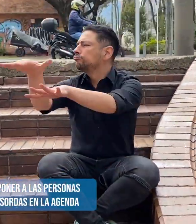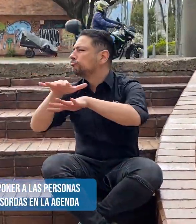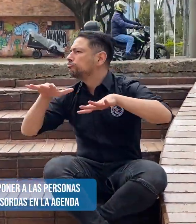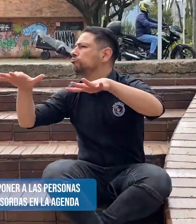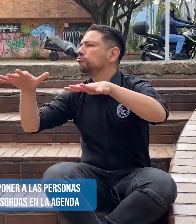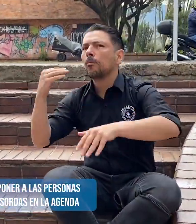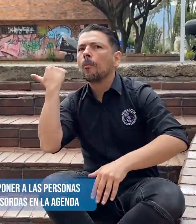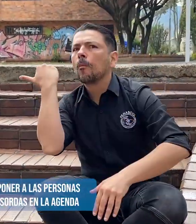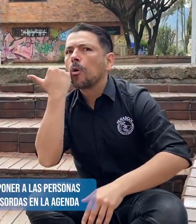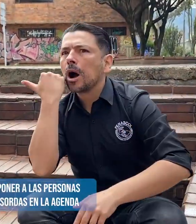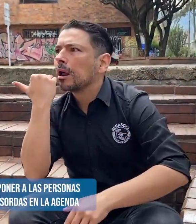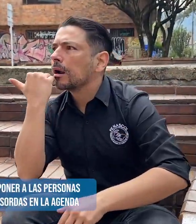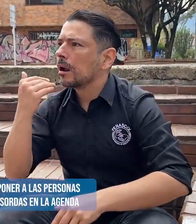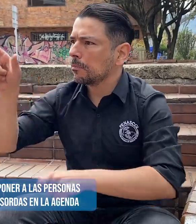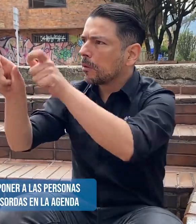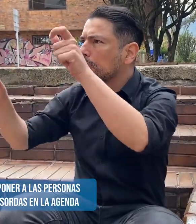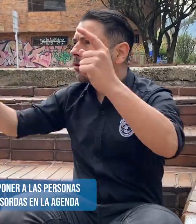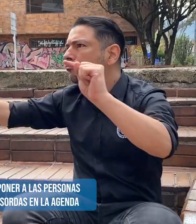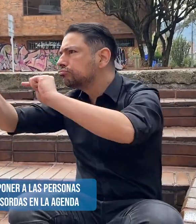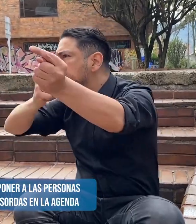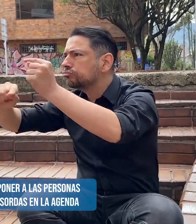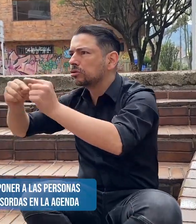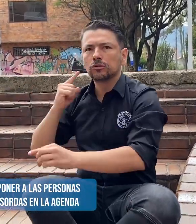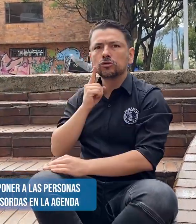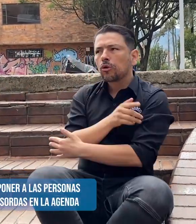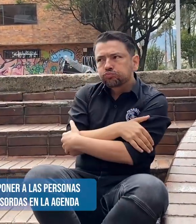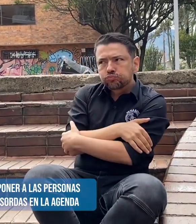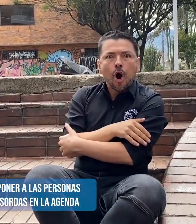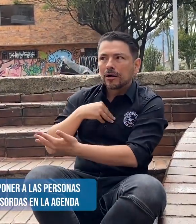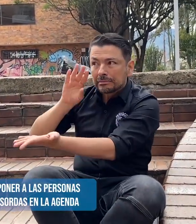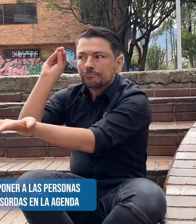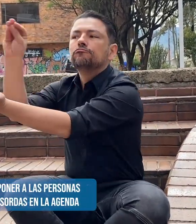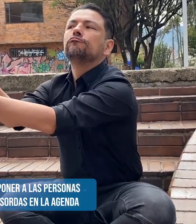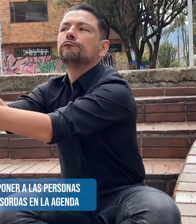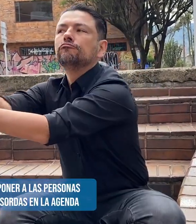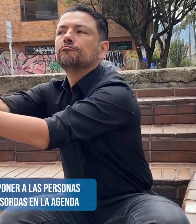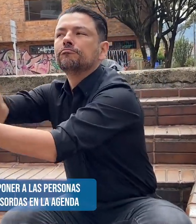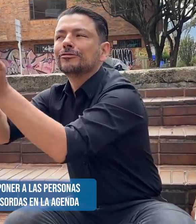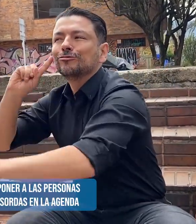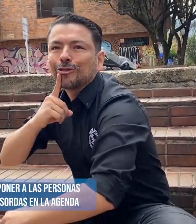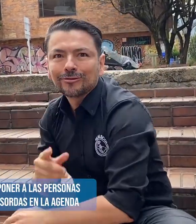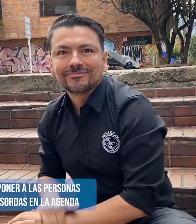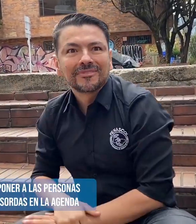Poner a las personas sordas en las diferentes agendas, mujeres, jóvenes, comunidad